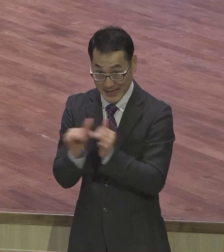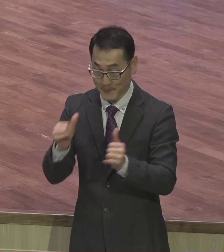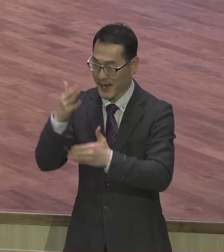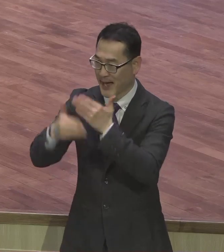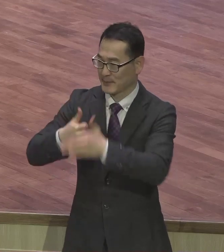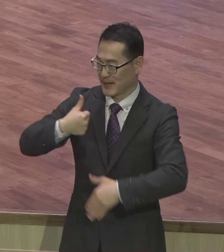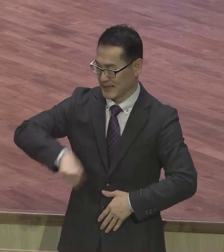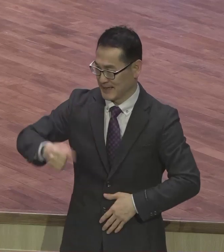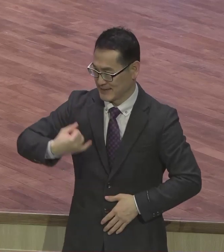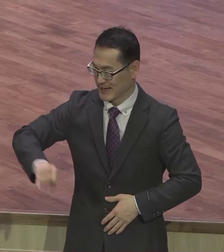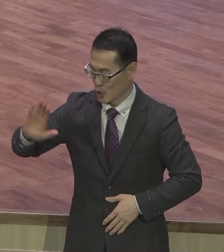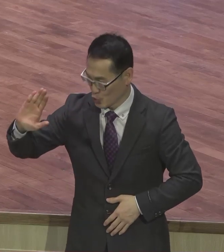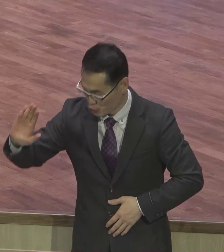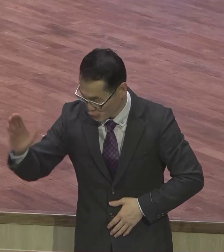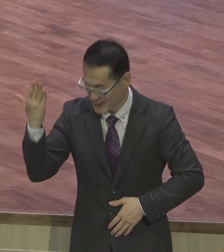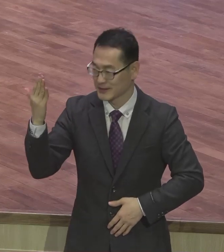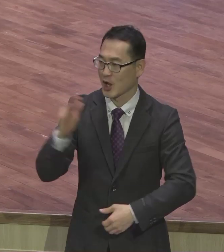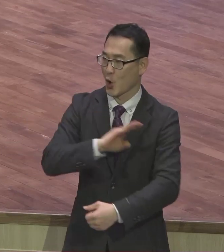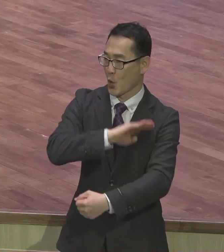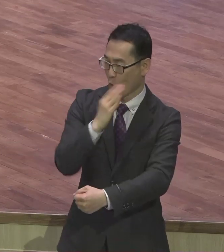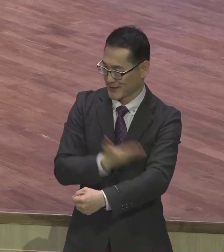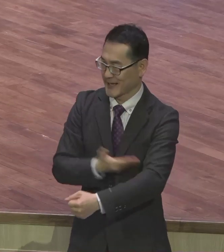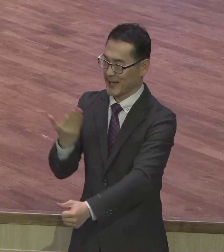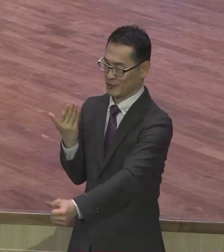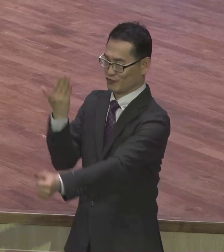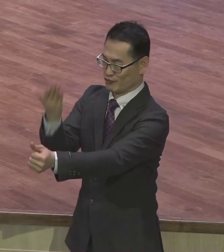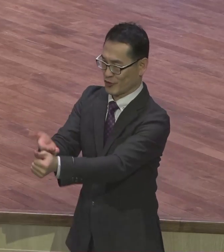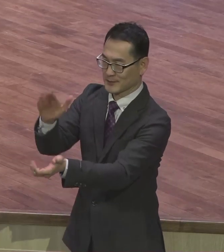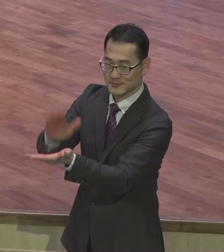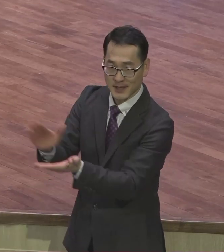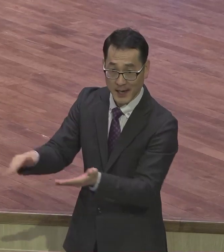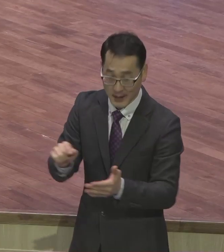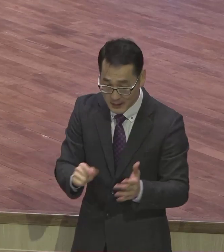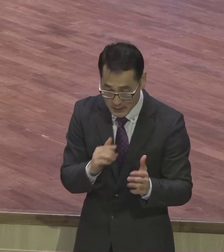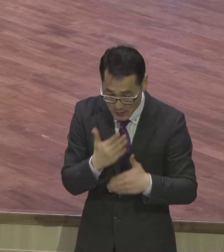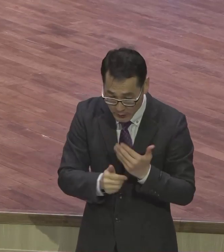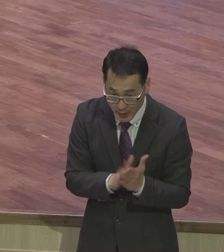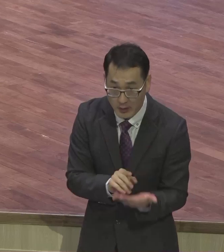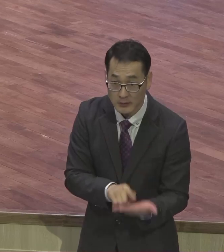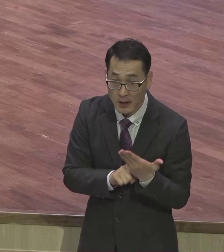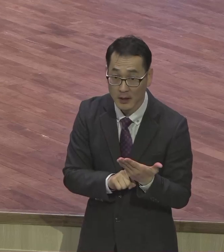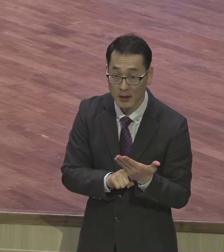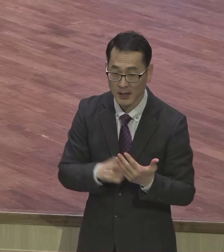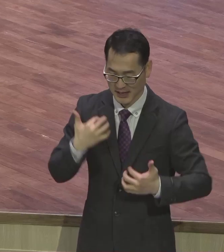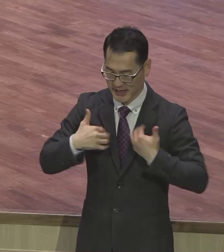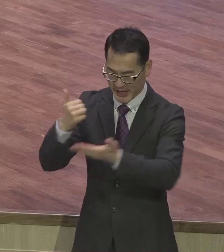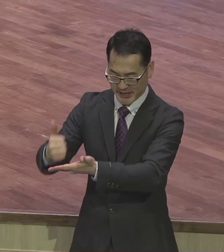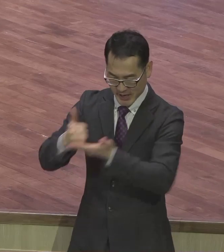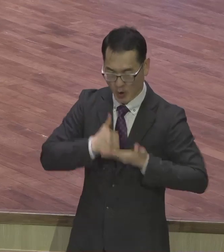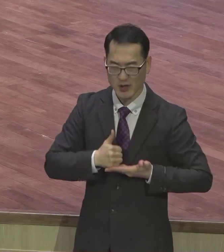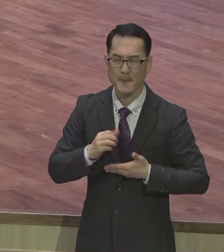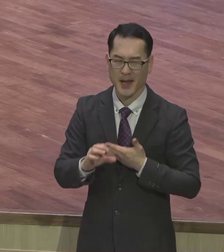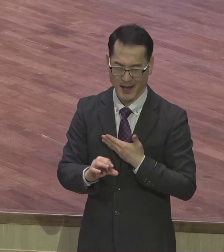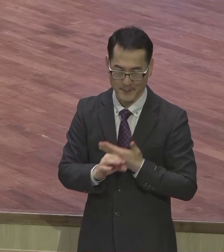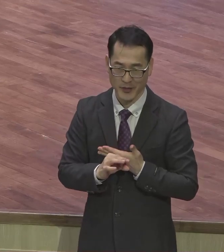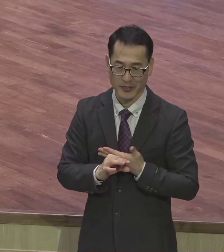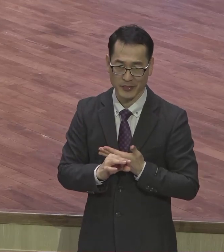권세가 줄어지는 권세를 주어진다고 말씀했어요 영접만 하면 내가 목사가 말했으니까